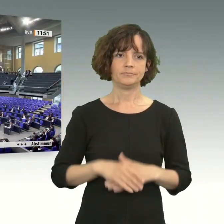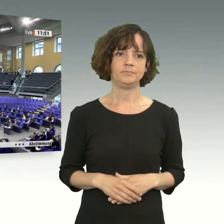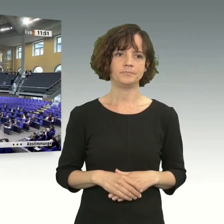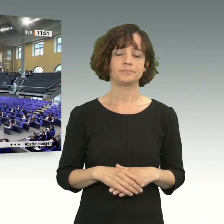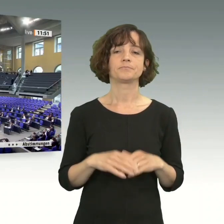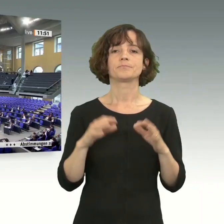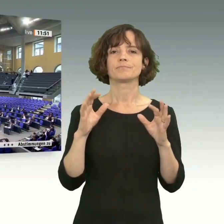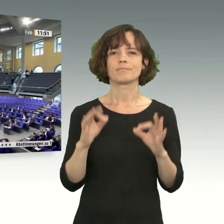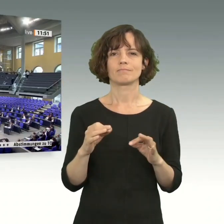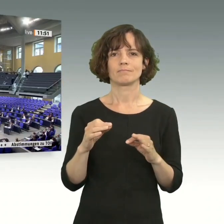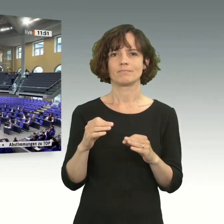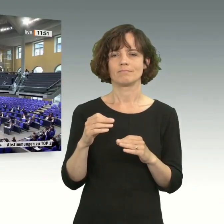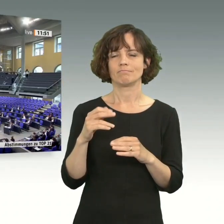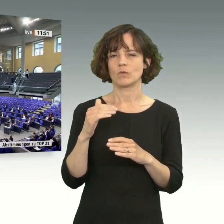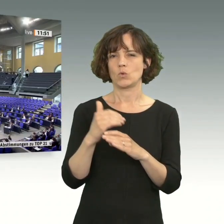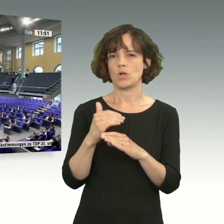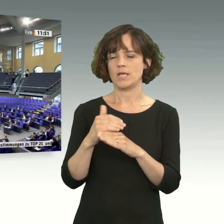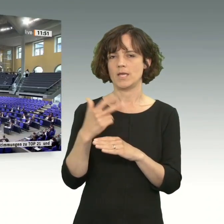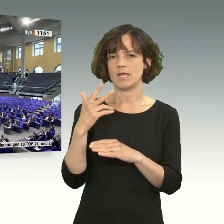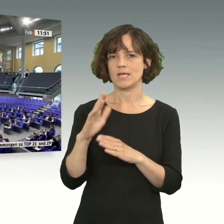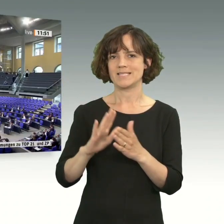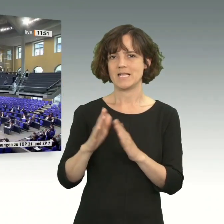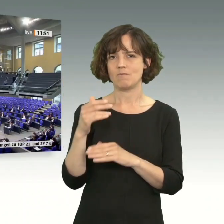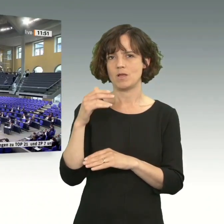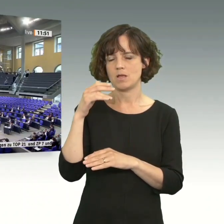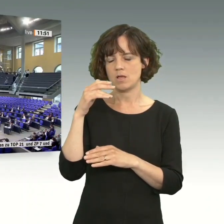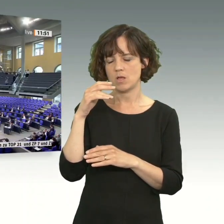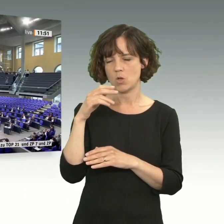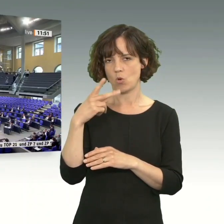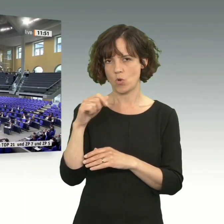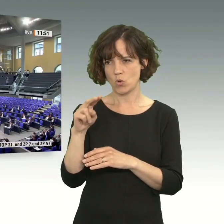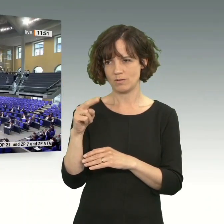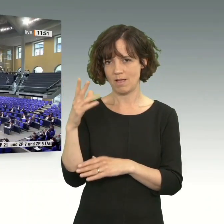So, bevor ich Ihrem Kollegen Herrn Silberhorn das Wort gebe, Frau Klöckner, Sie zu einer Kurzintervention.